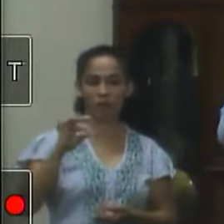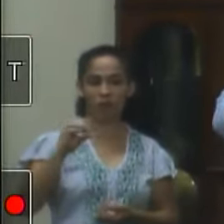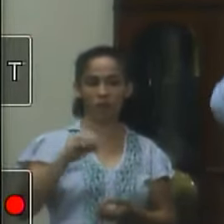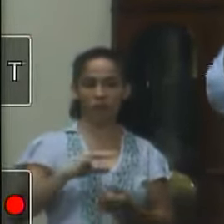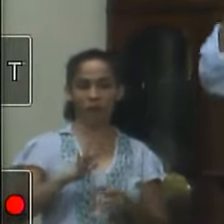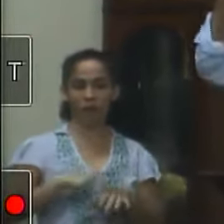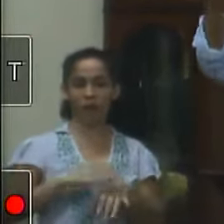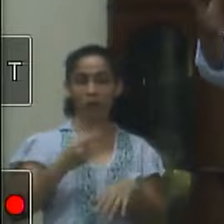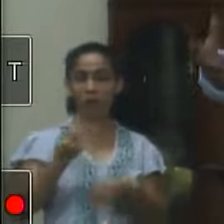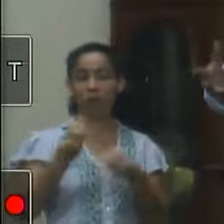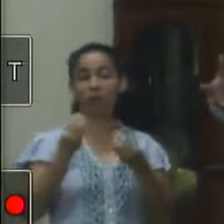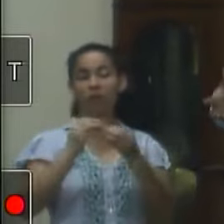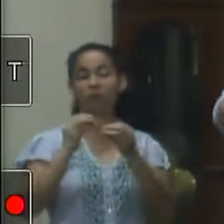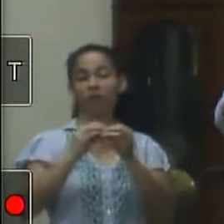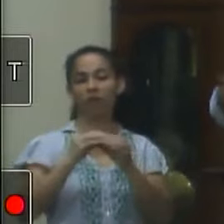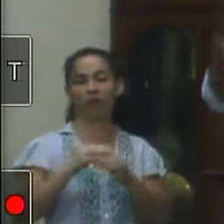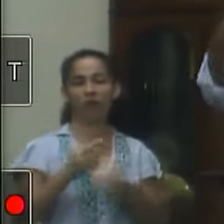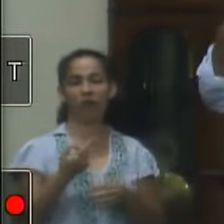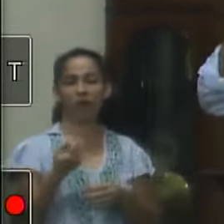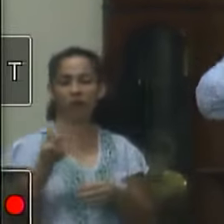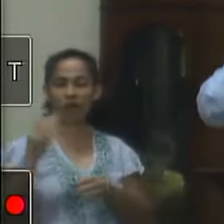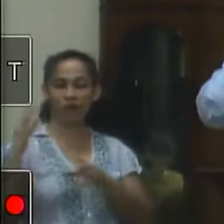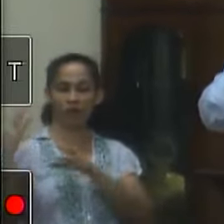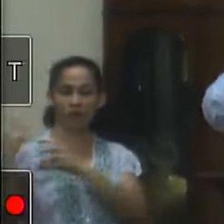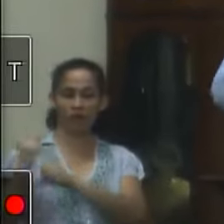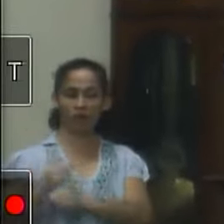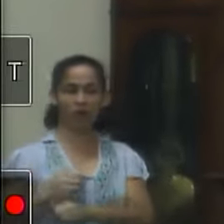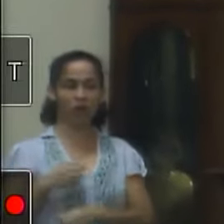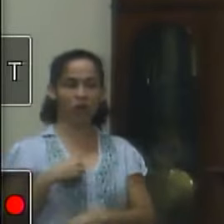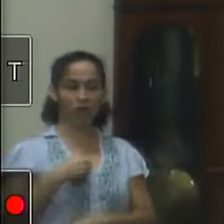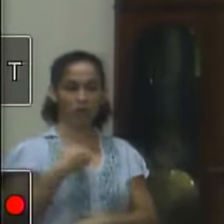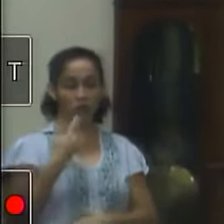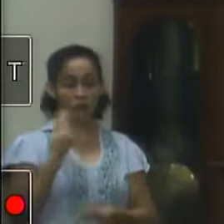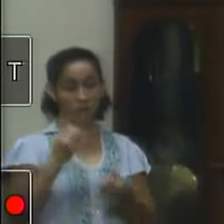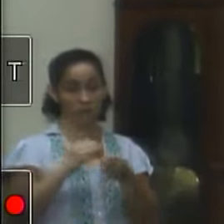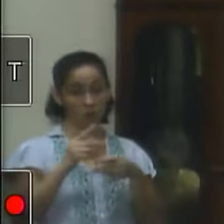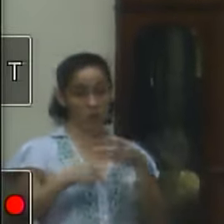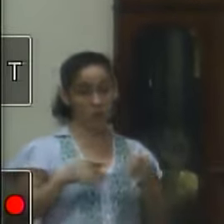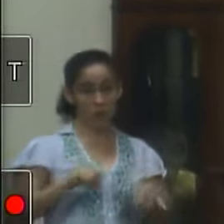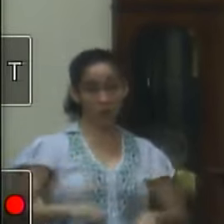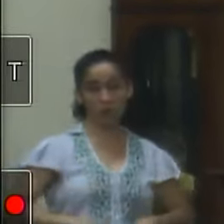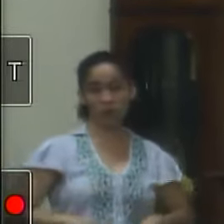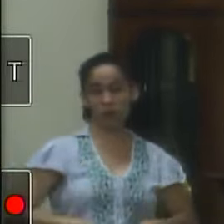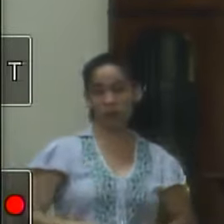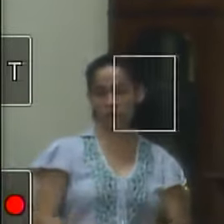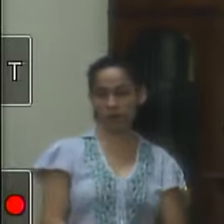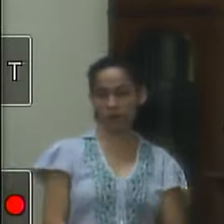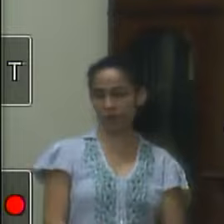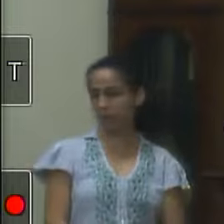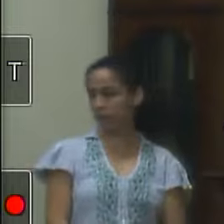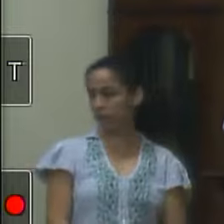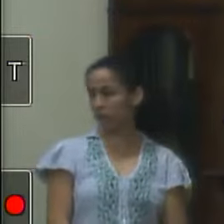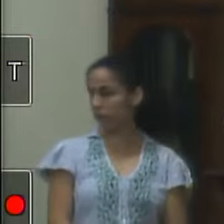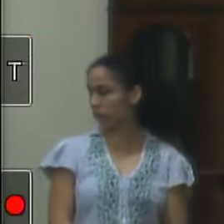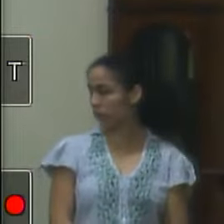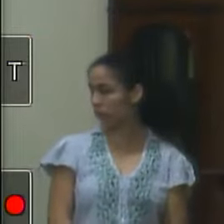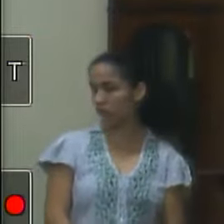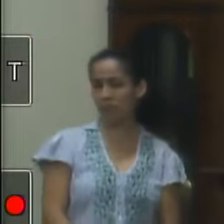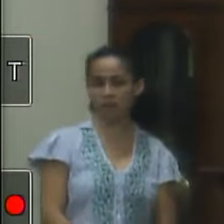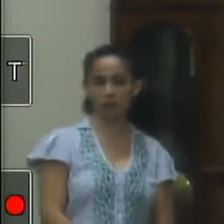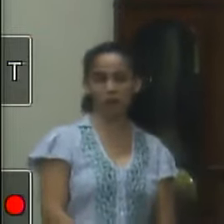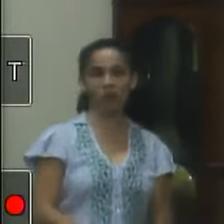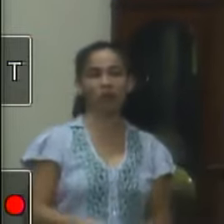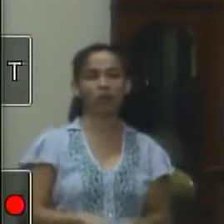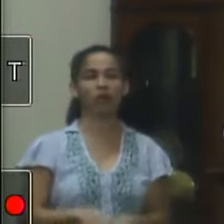de receita que não vão anerar tanto o bolso do consumidor que é o meu bolso que é o seu bolso e com essa